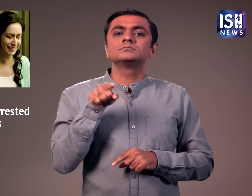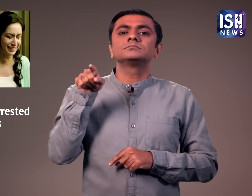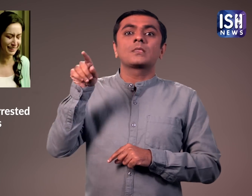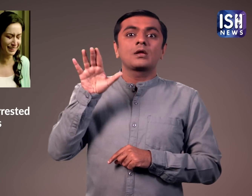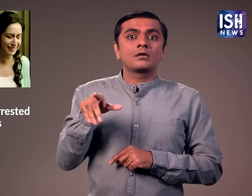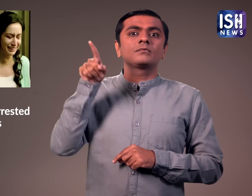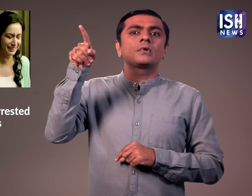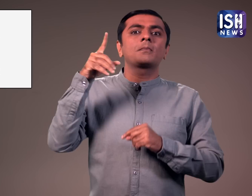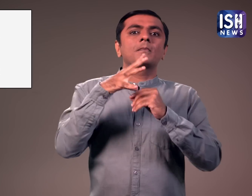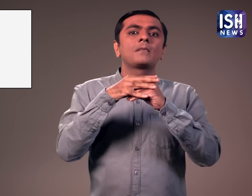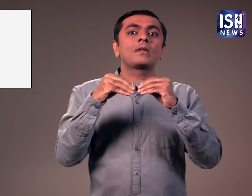में